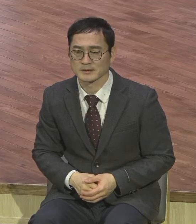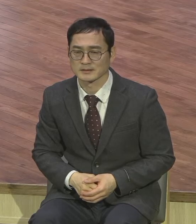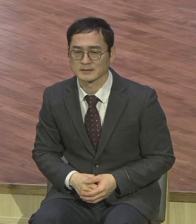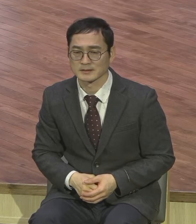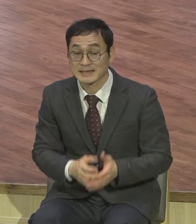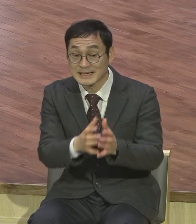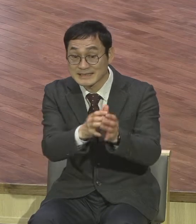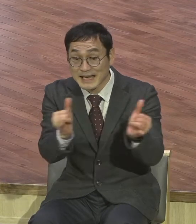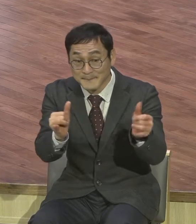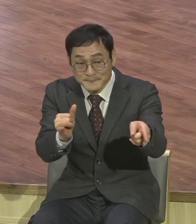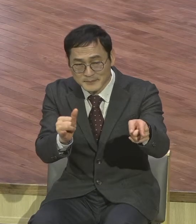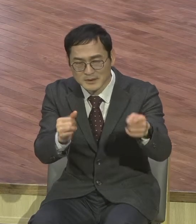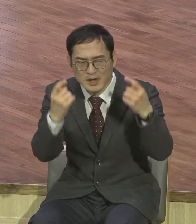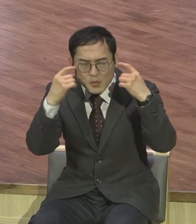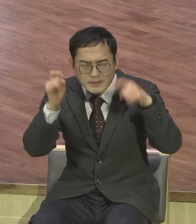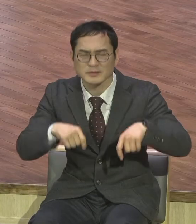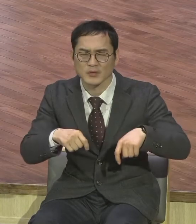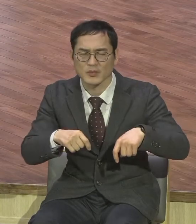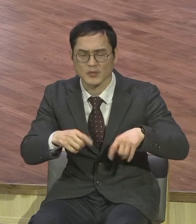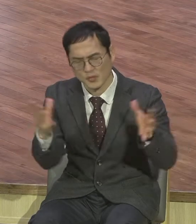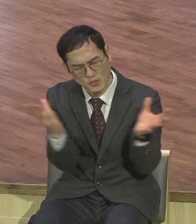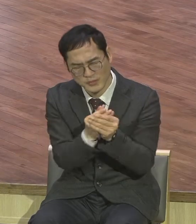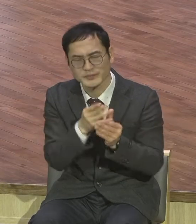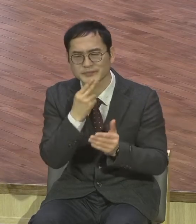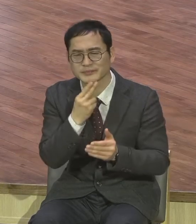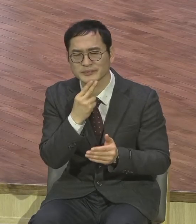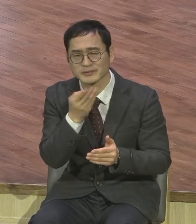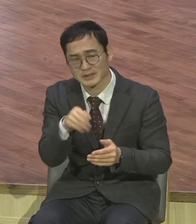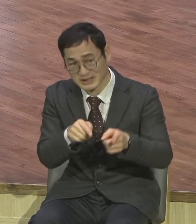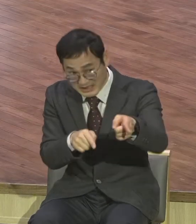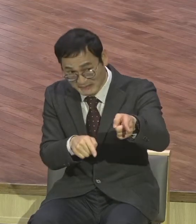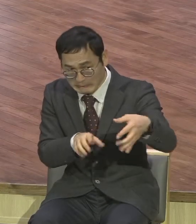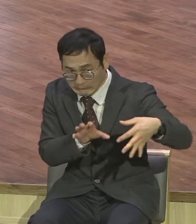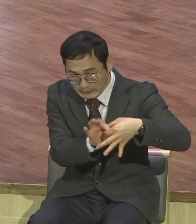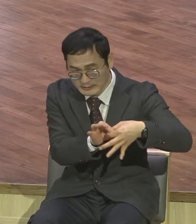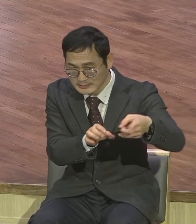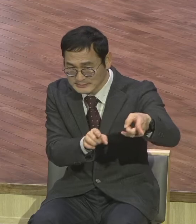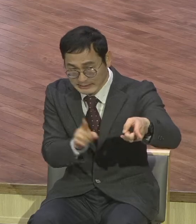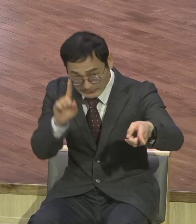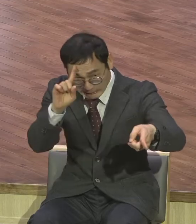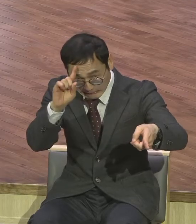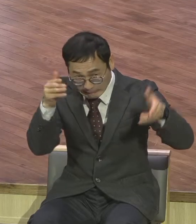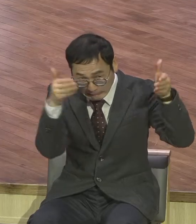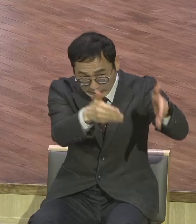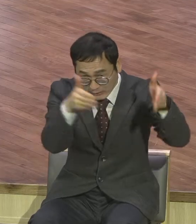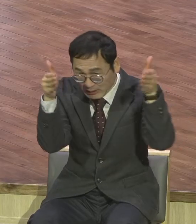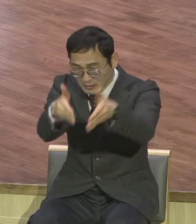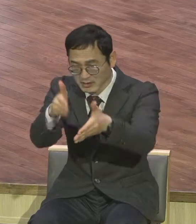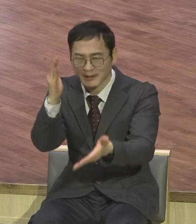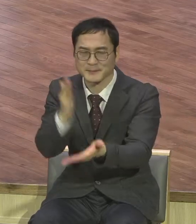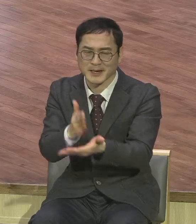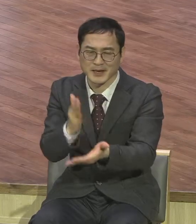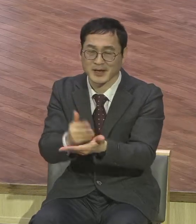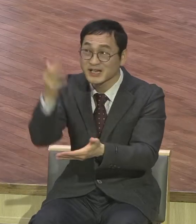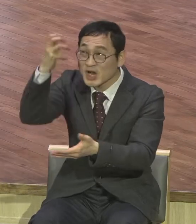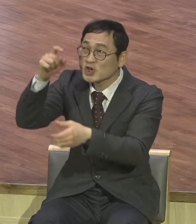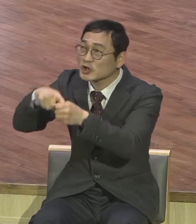우리는 영의 눈을 보고 영의 눈을 뜨고 바라보시고 바랍니다 사단은요